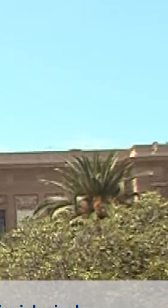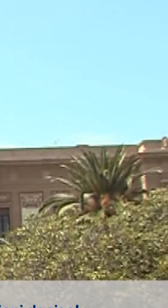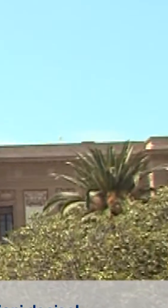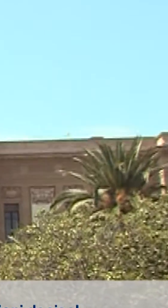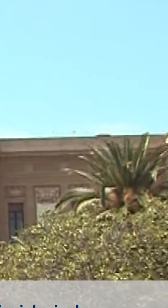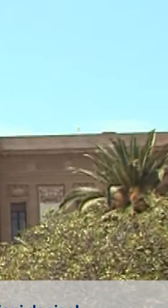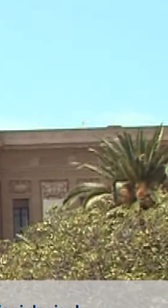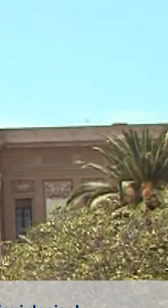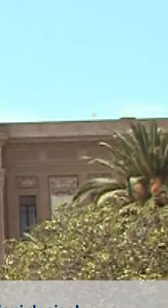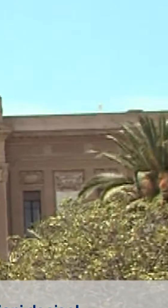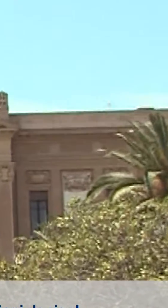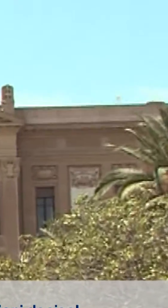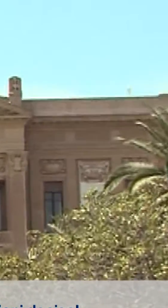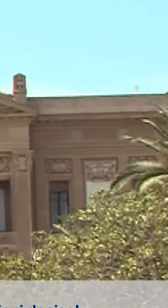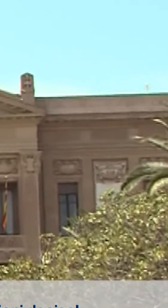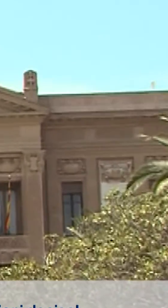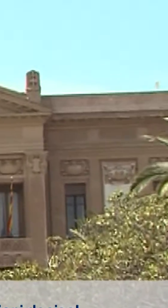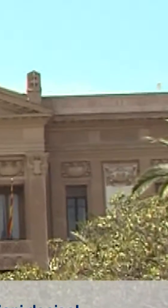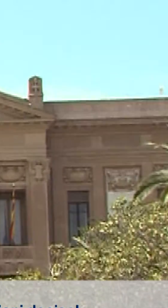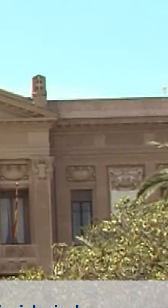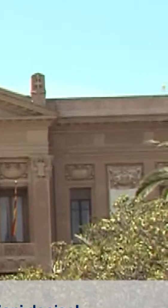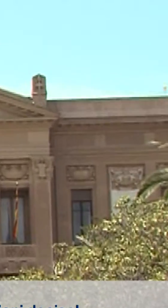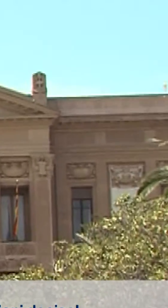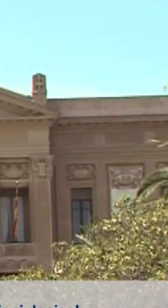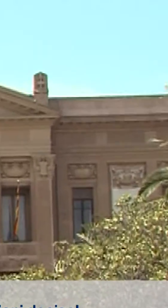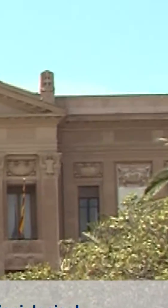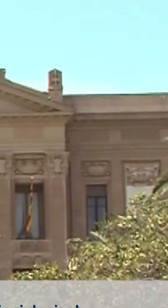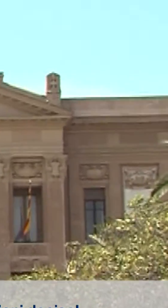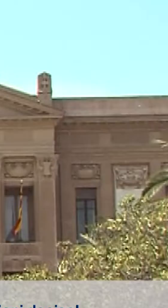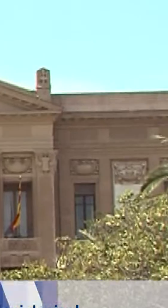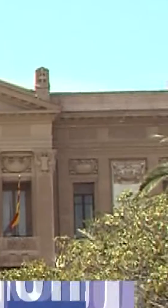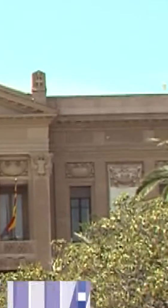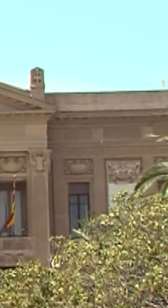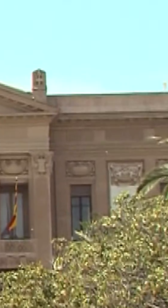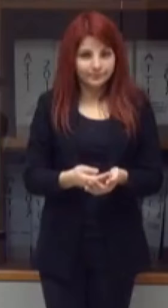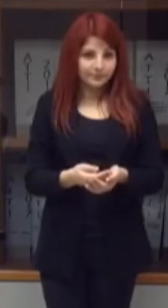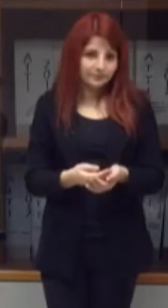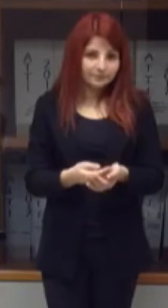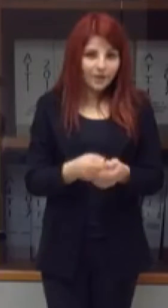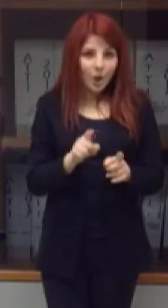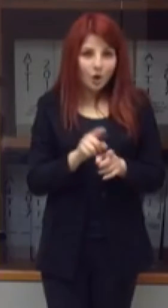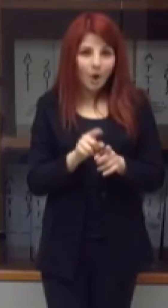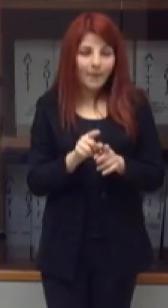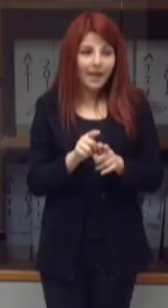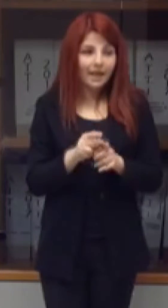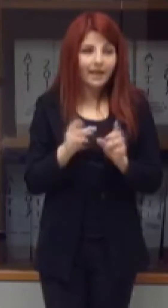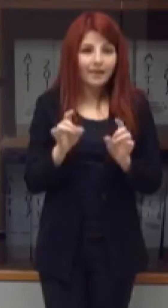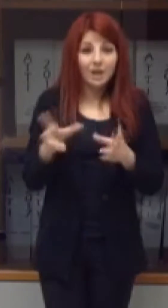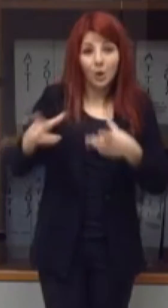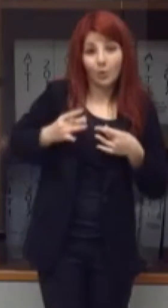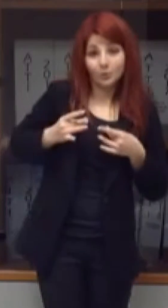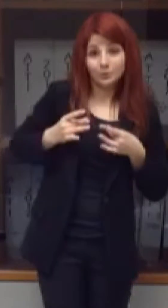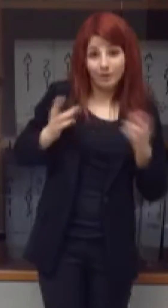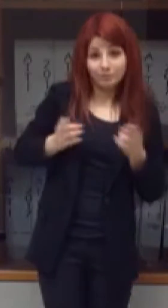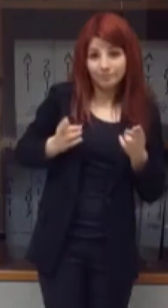Sarà prevista la chiusura di tutte le attività pubbliche e private sino al 3 aprile. Resteranno aperte solo le attività per l'approvvigionamento dei generi di